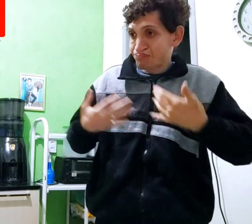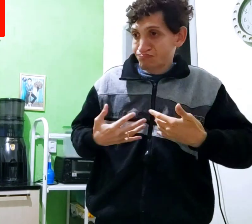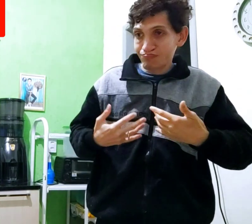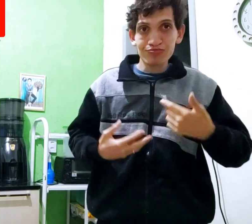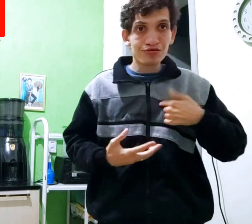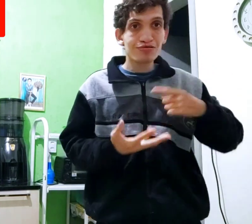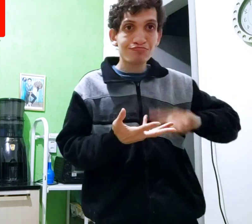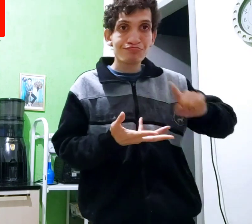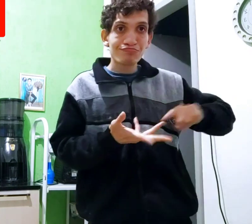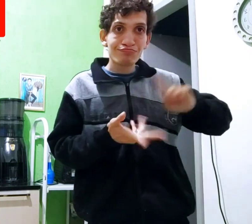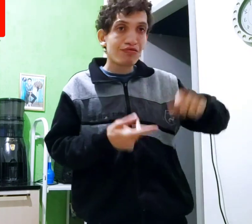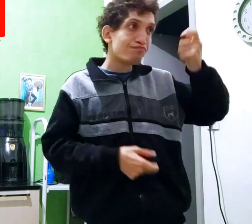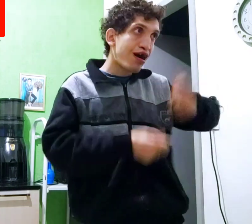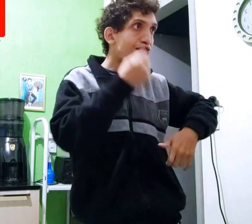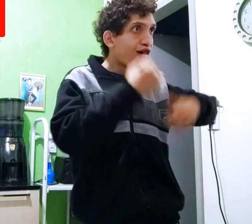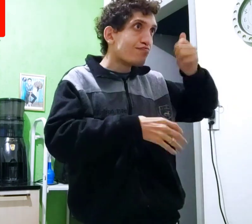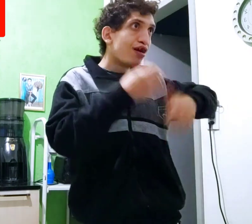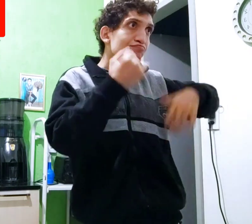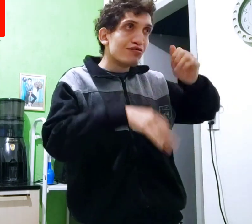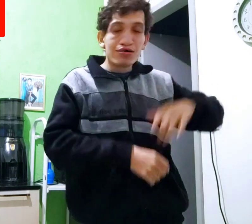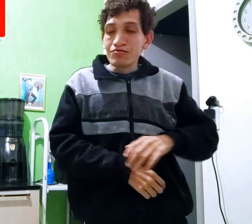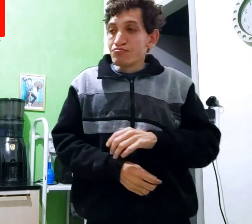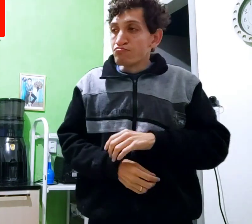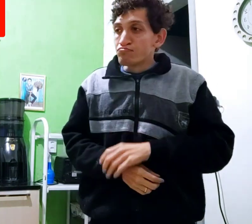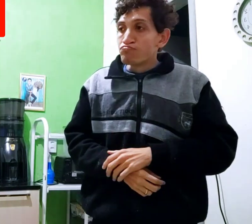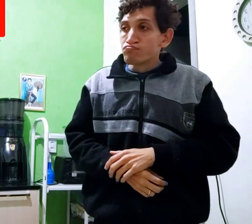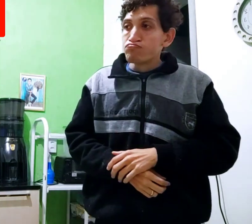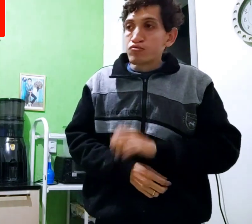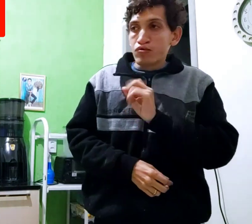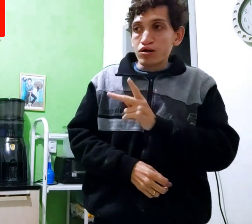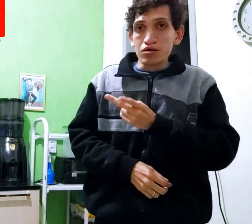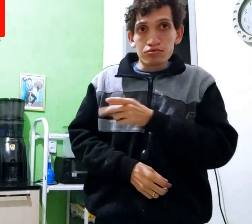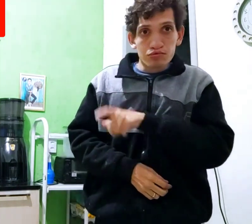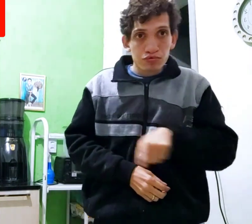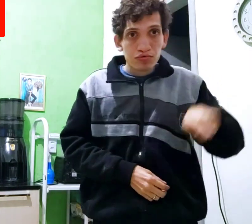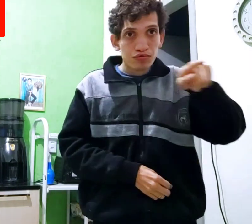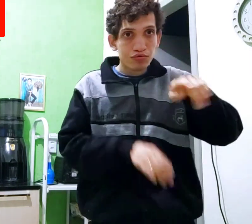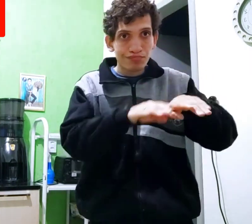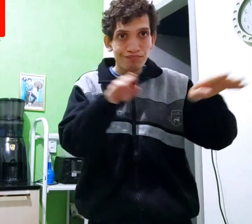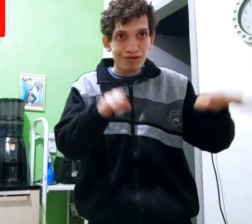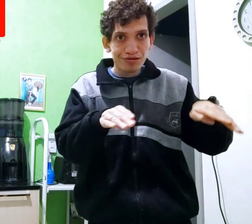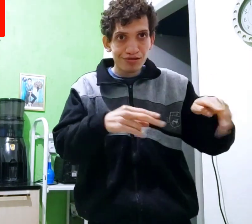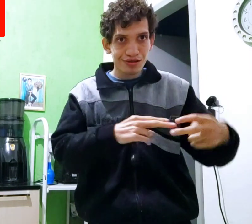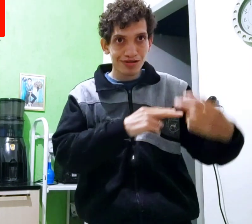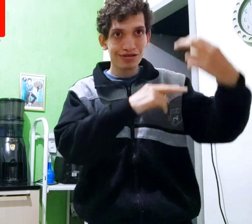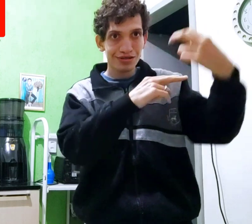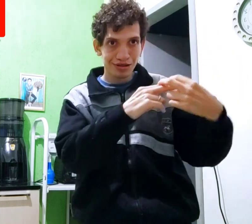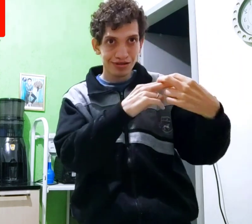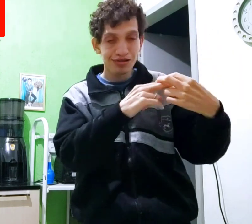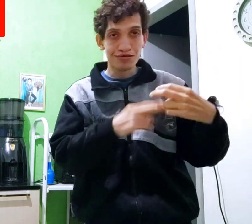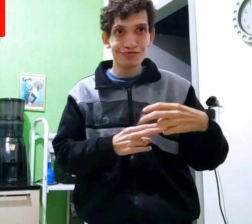problema? me explica aí, vários explicar, explicar aí, depois ficou na mata